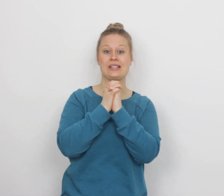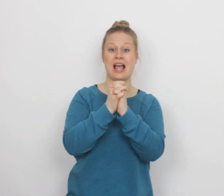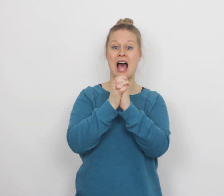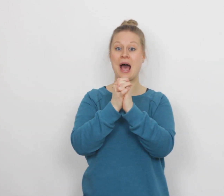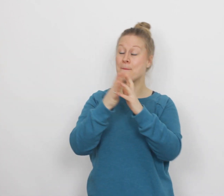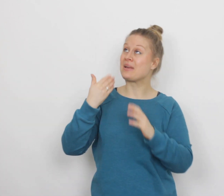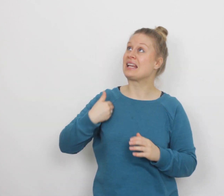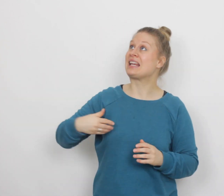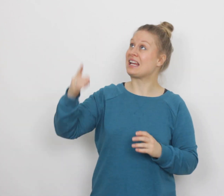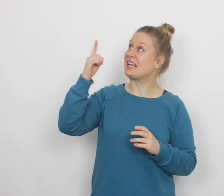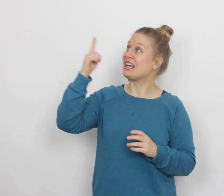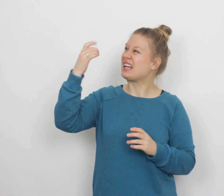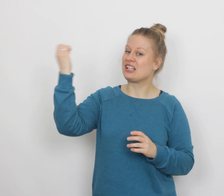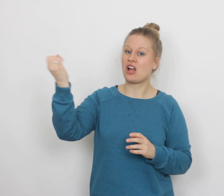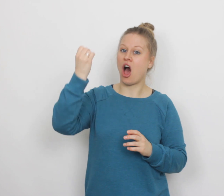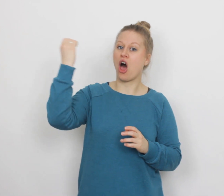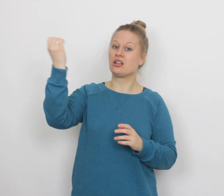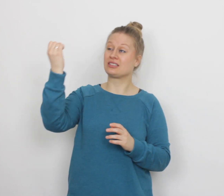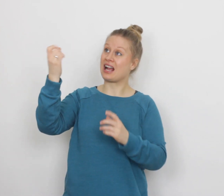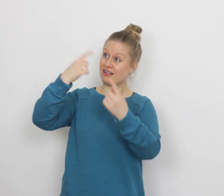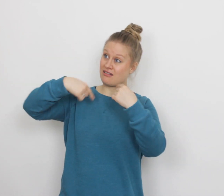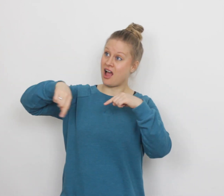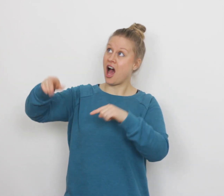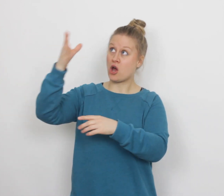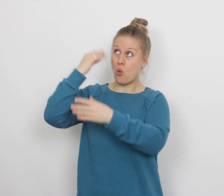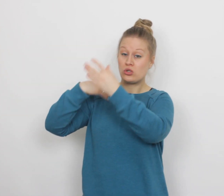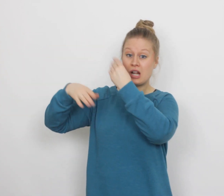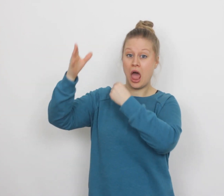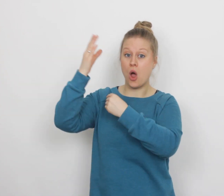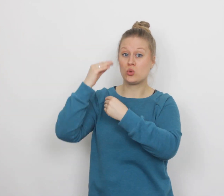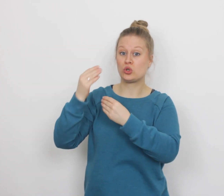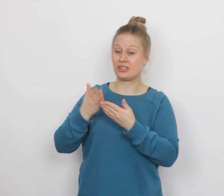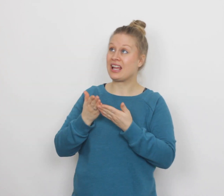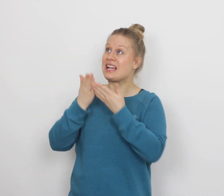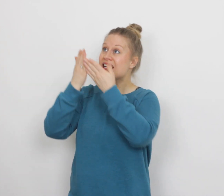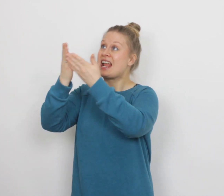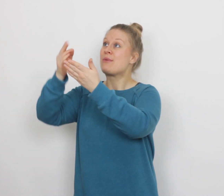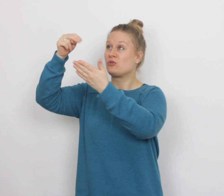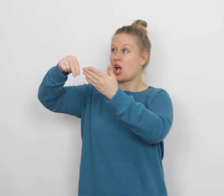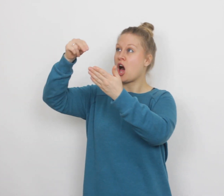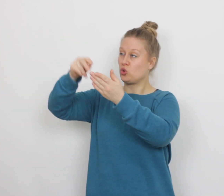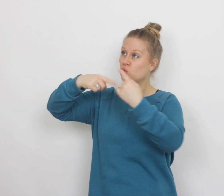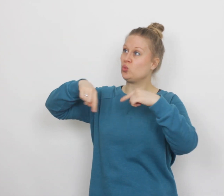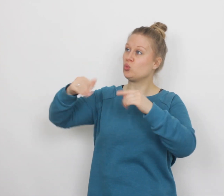samen? Heer die altijd naar ons luistert, neem dan nu